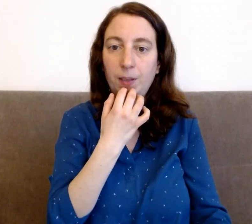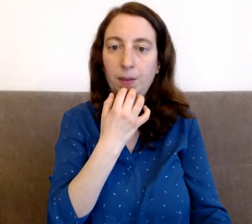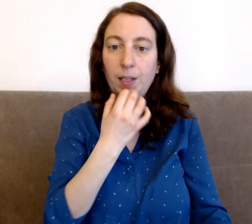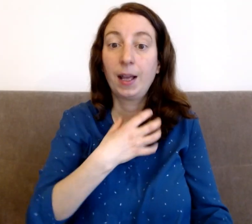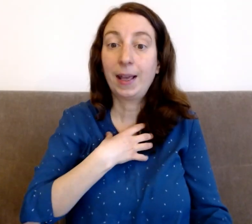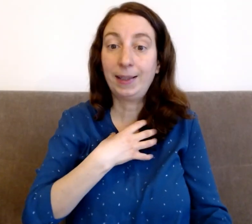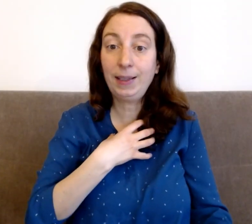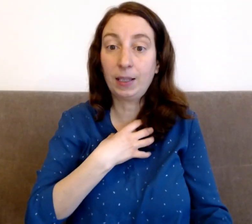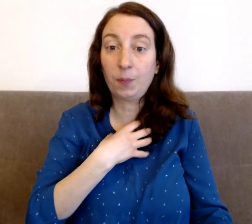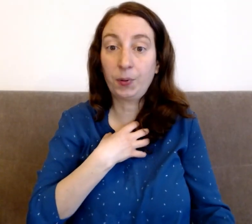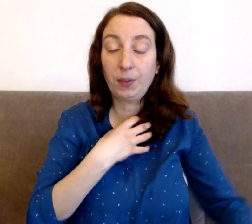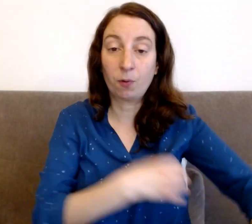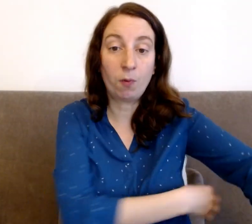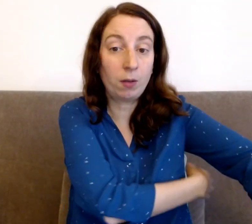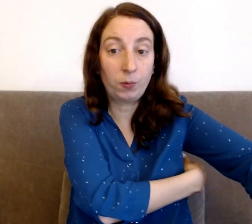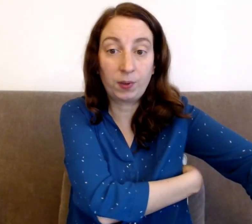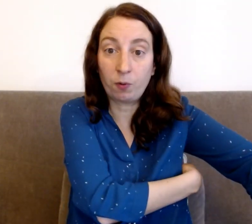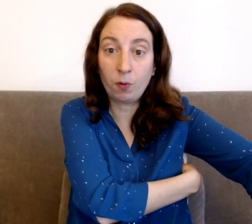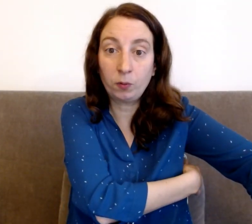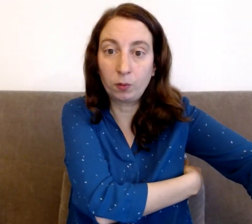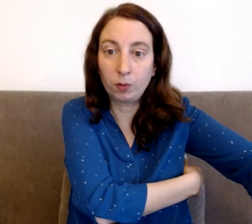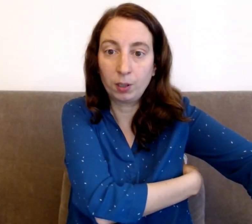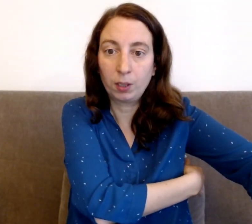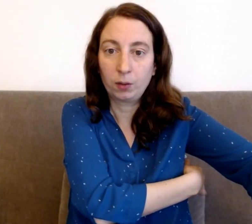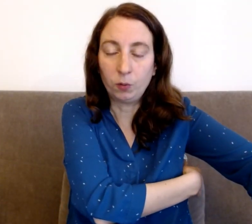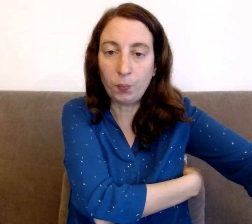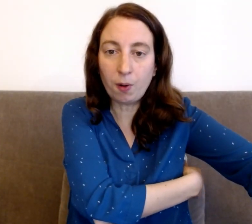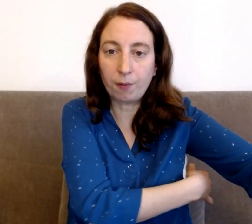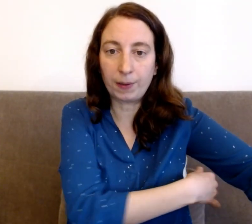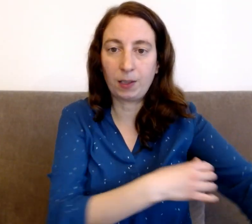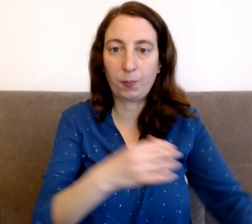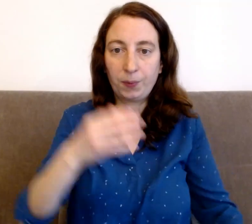Et si c'était possible pour moi tout simplement de ne plus avoir cette pensée.